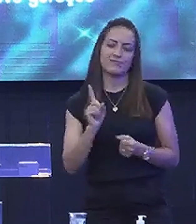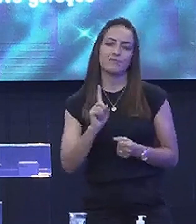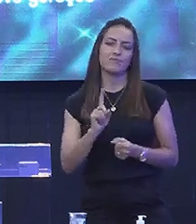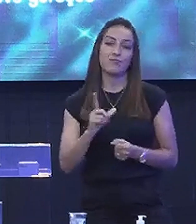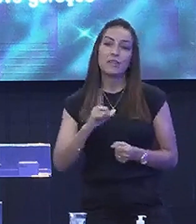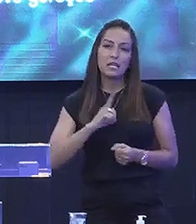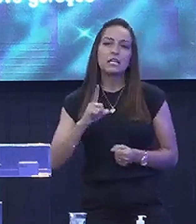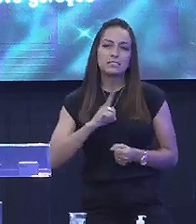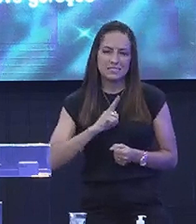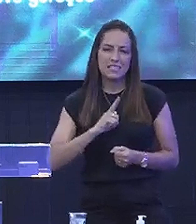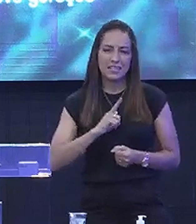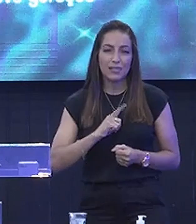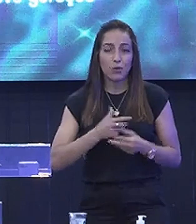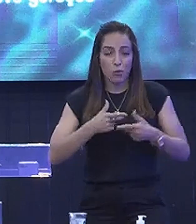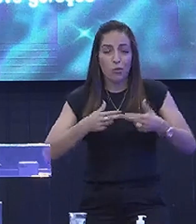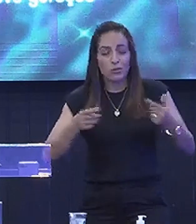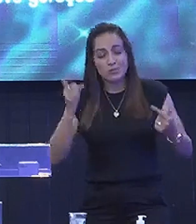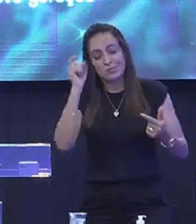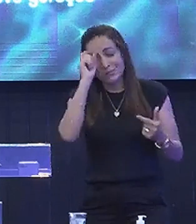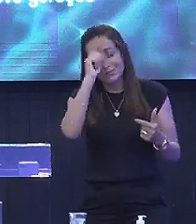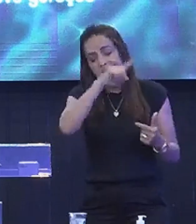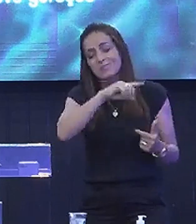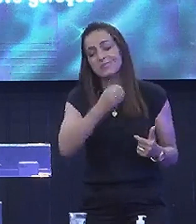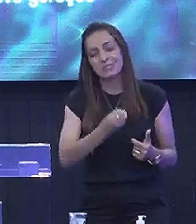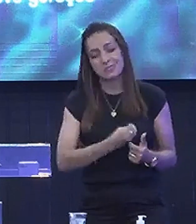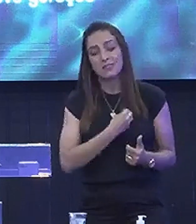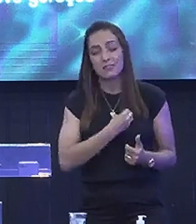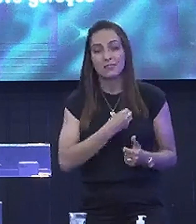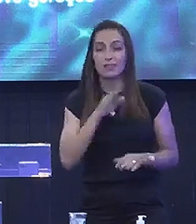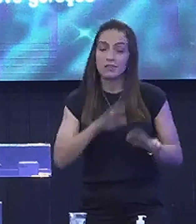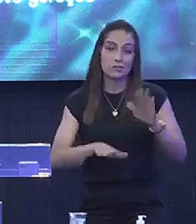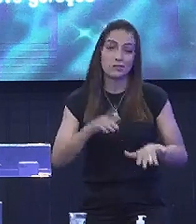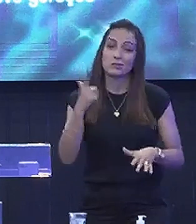Existe Pasto Seco E as vezes Não existe Nem pasto